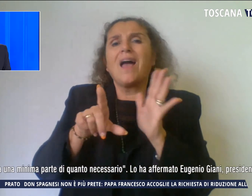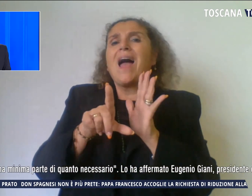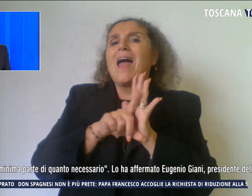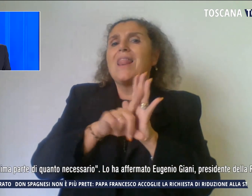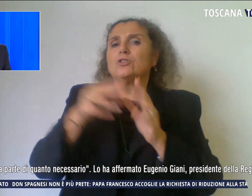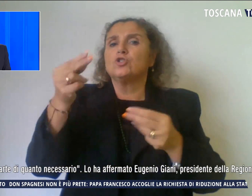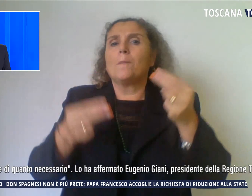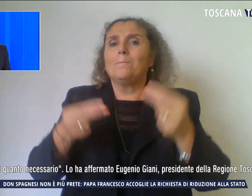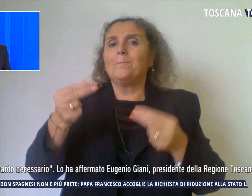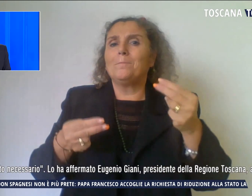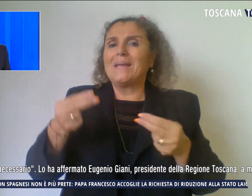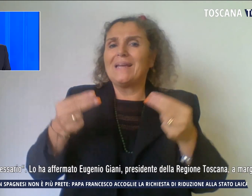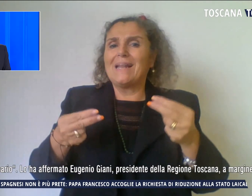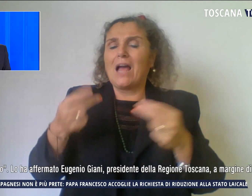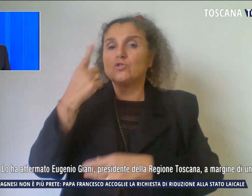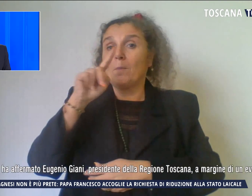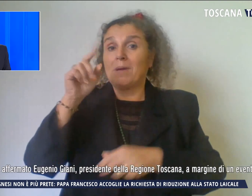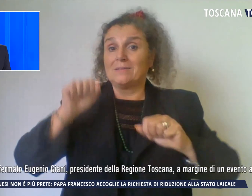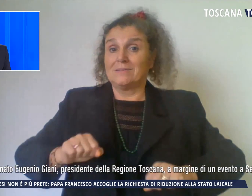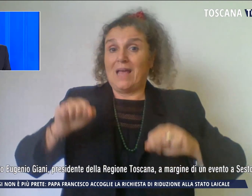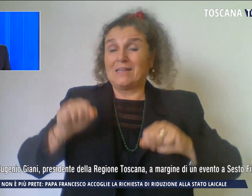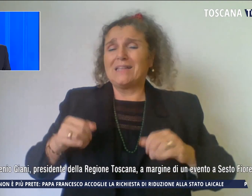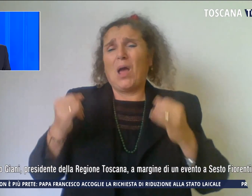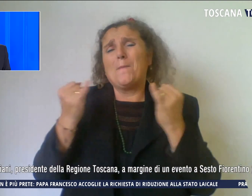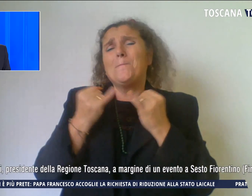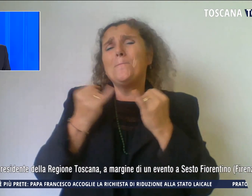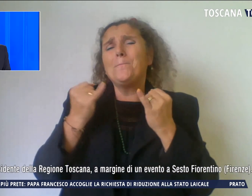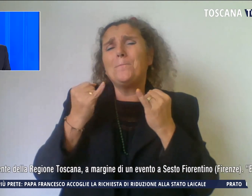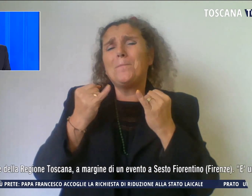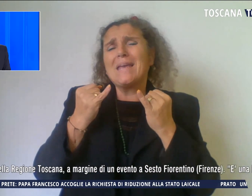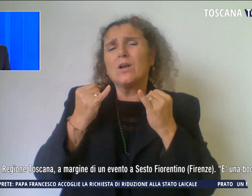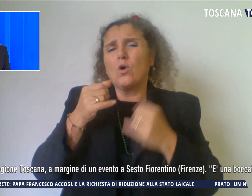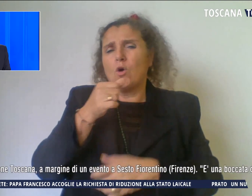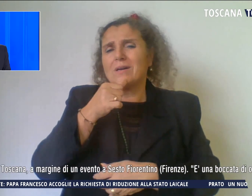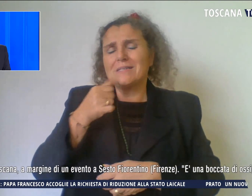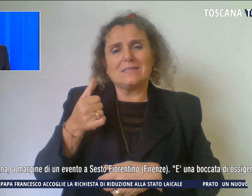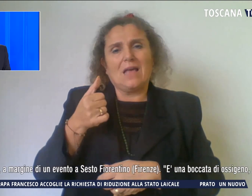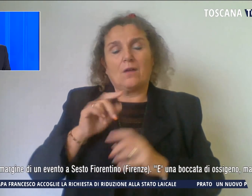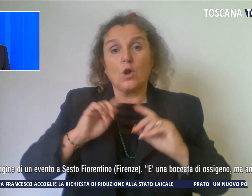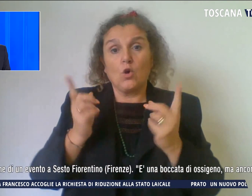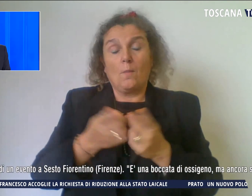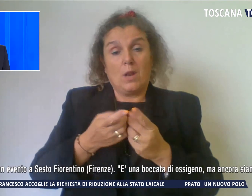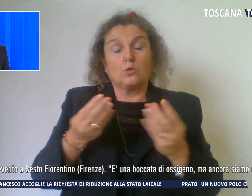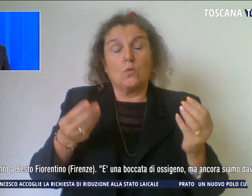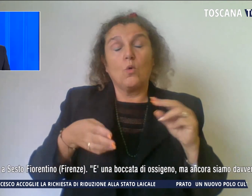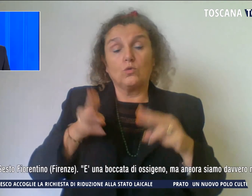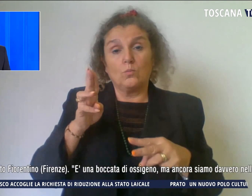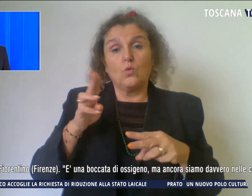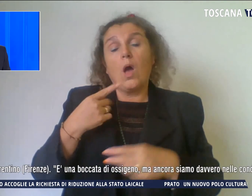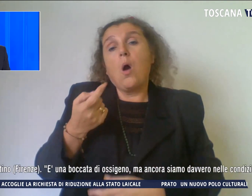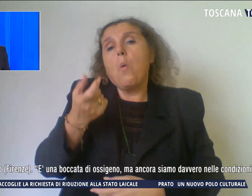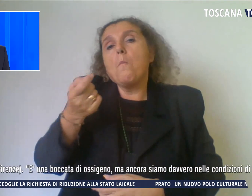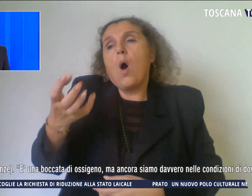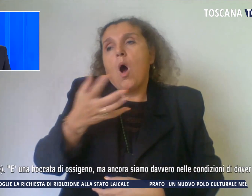per la sanità era una minima parte di quanto necessario così il presidente Gianni è una boccata di ossigeno ma